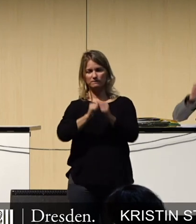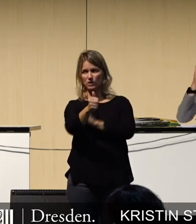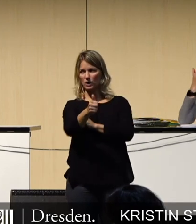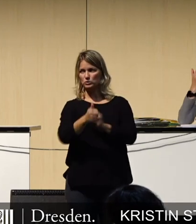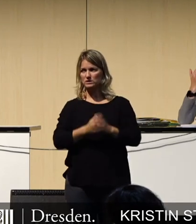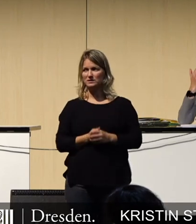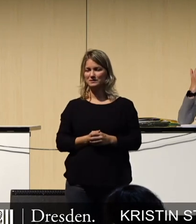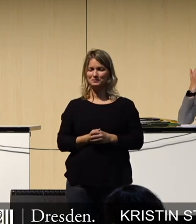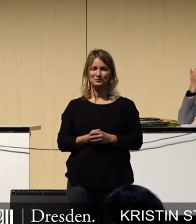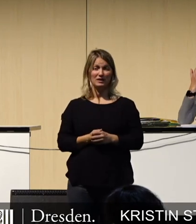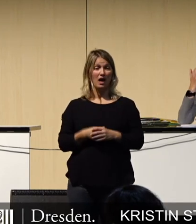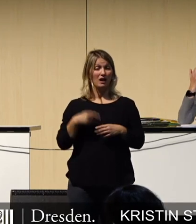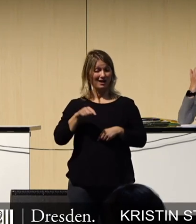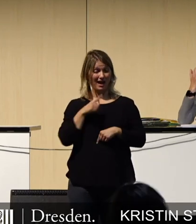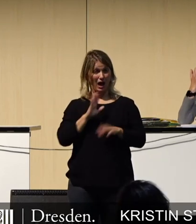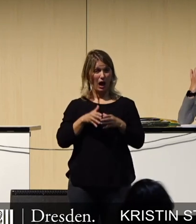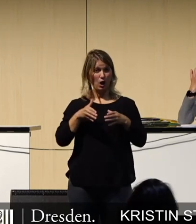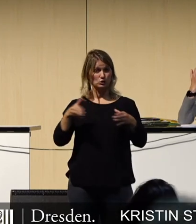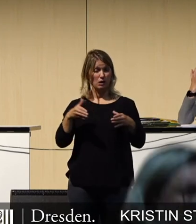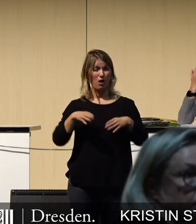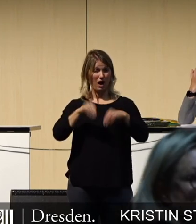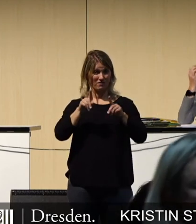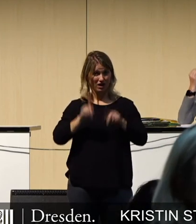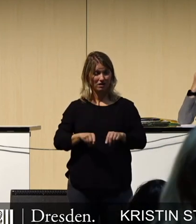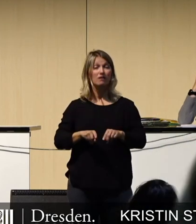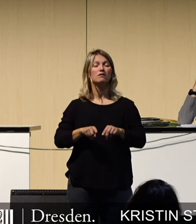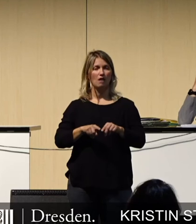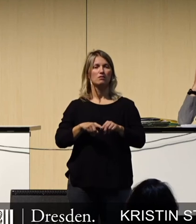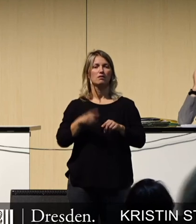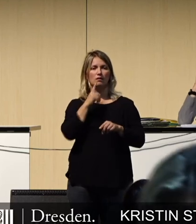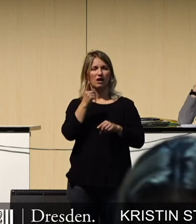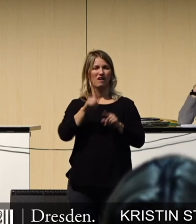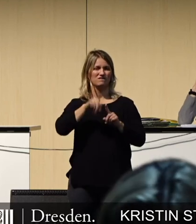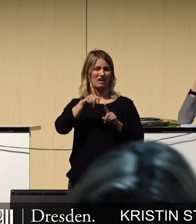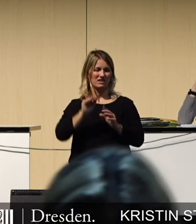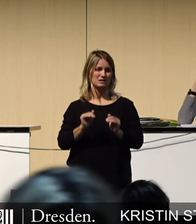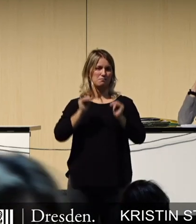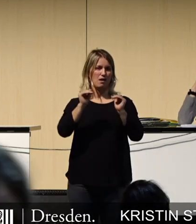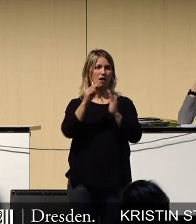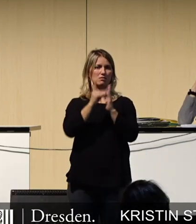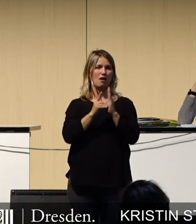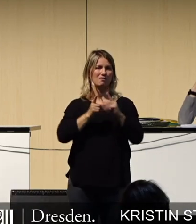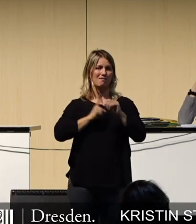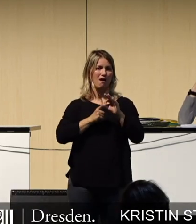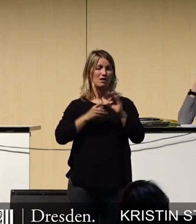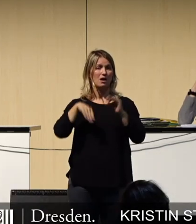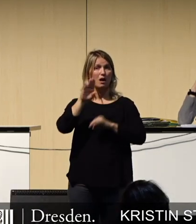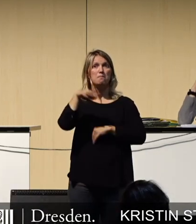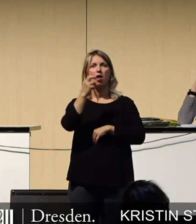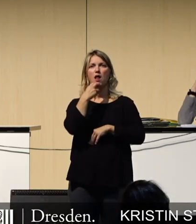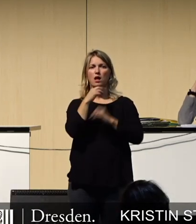Wenn der Ausbau beginnt, werden die Frequenzen höher, die Datenrate steigt und ja, es werden auch mehr Elektromagneten durch die Luft schwirren.